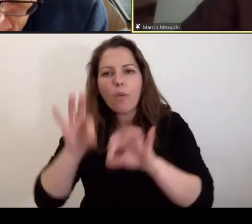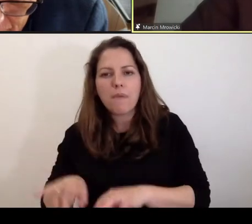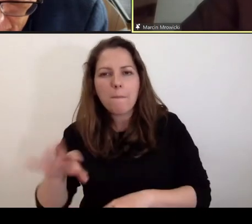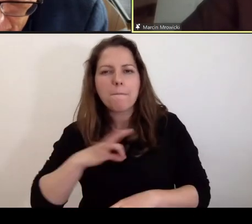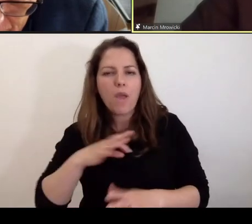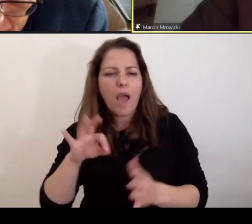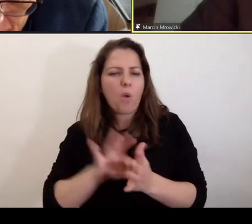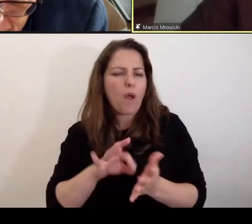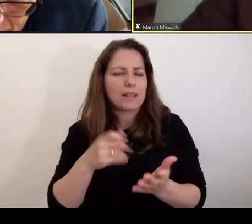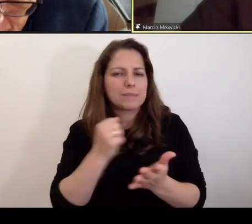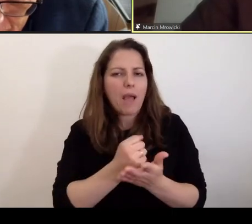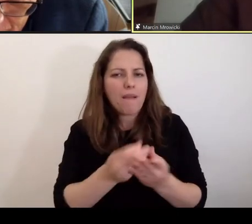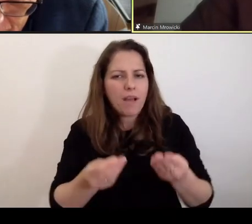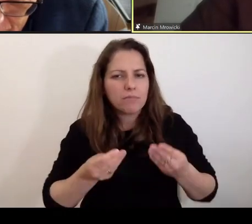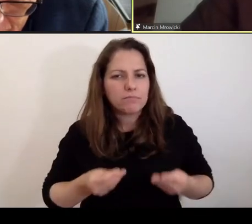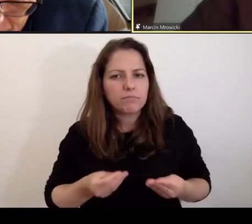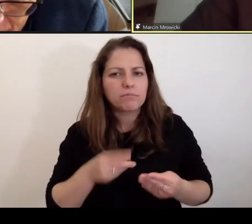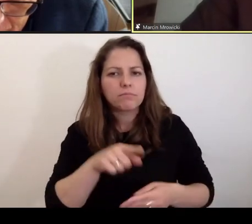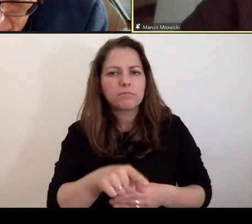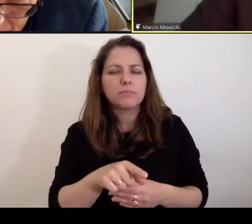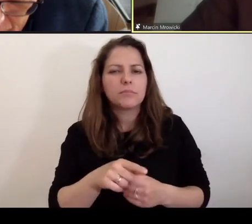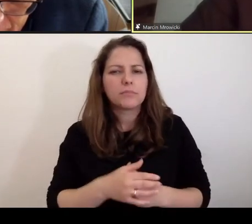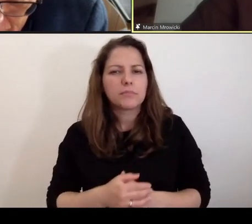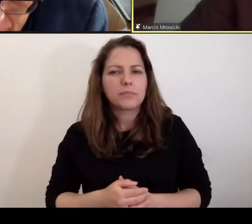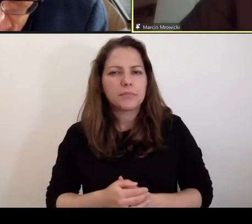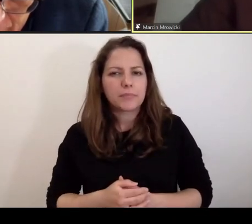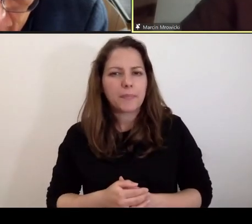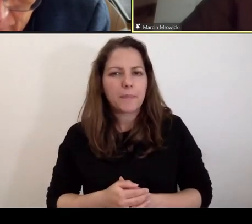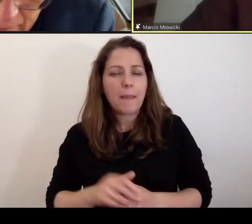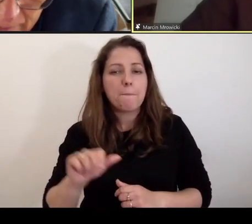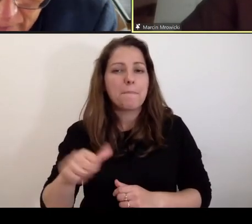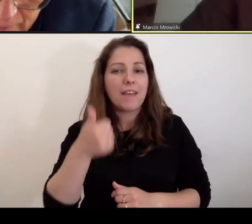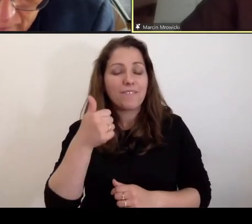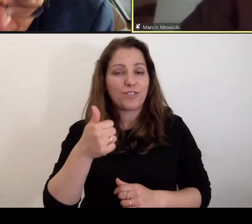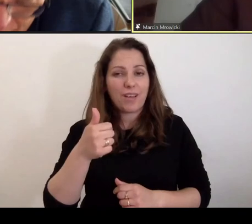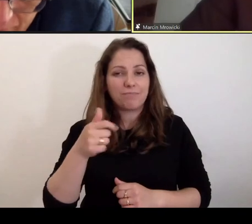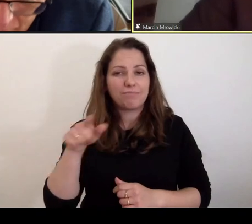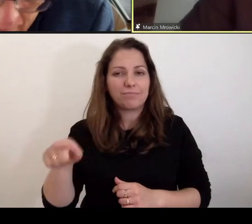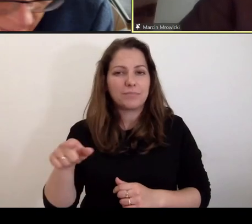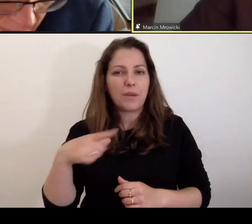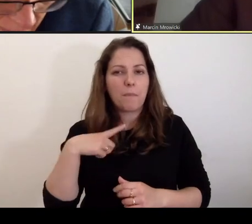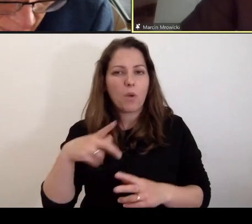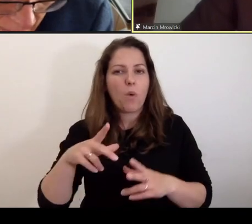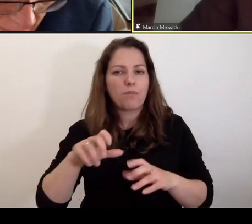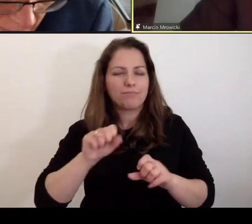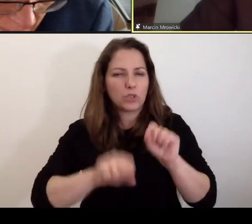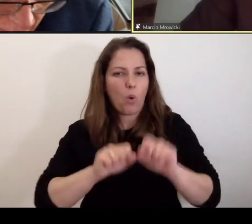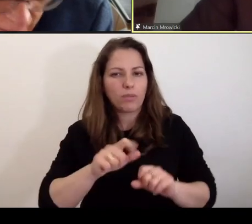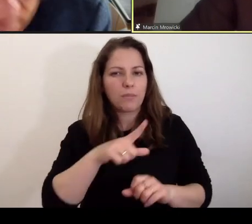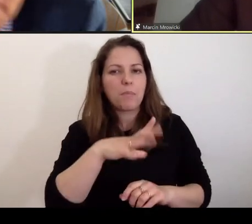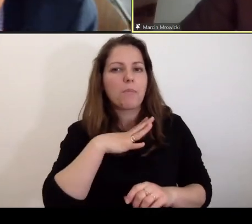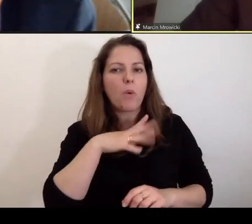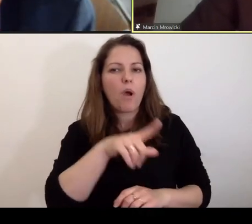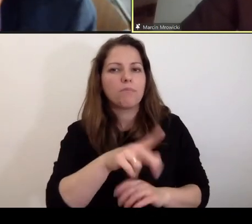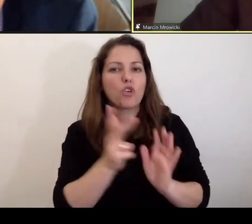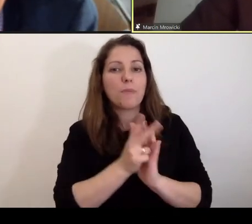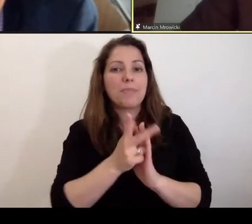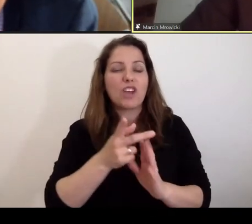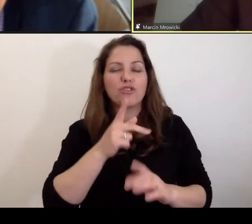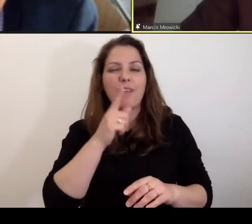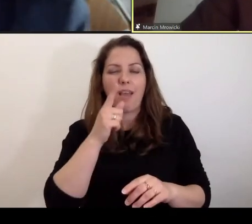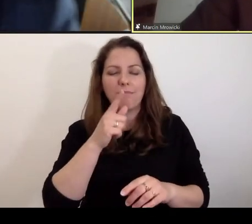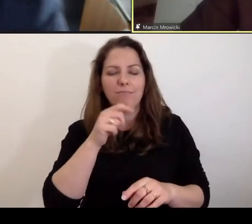w moje ręce sprawa Jean-Pierre'a Bęby Gombo, który w pierwszej instancji został skazany na bagatela 18 lat